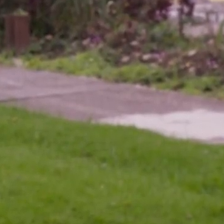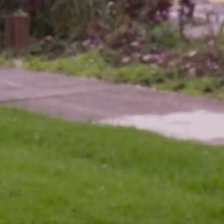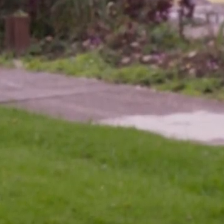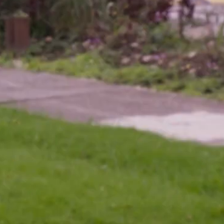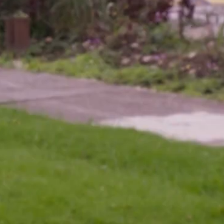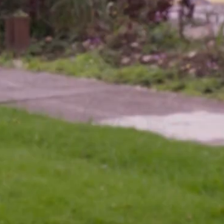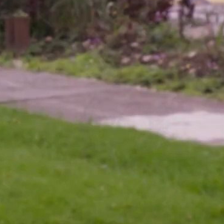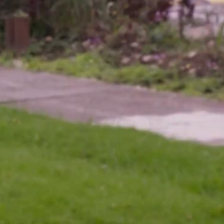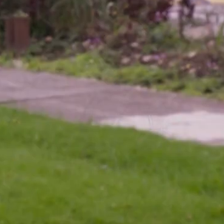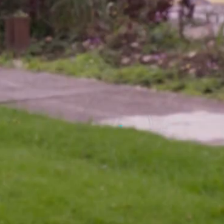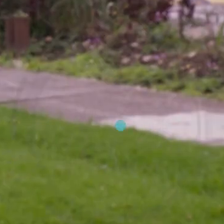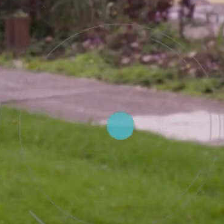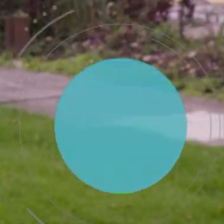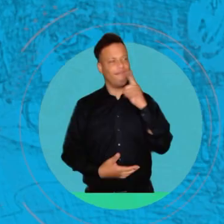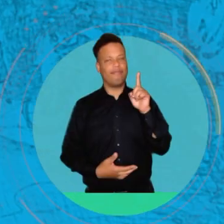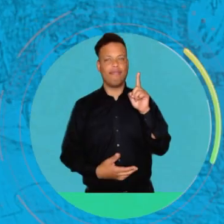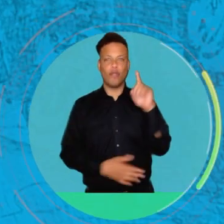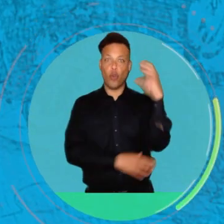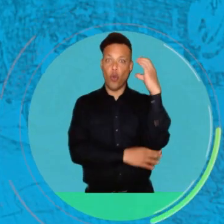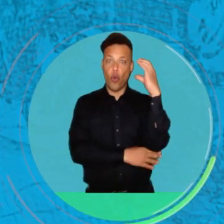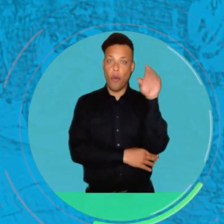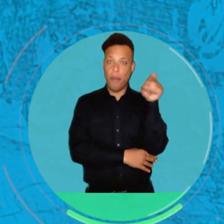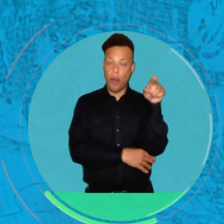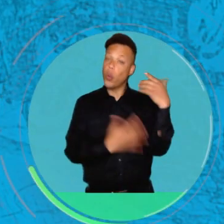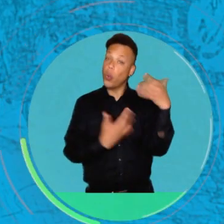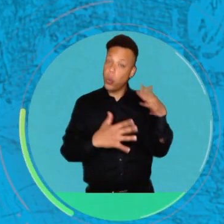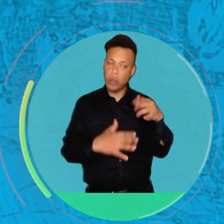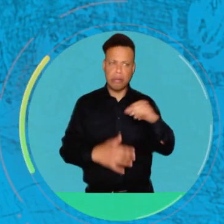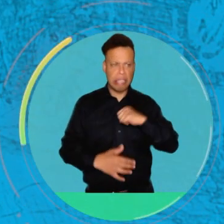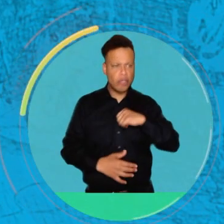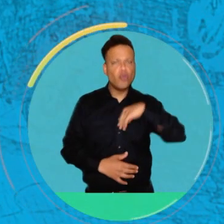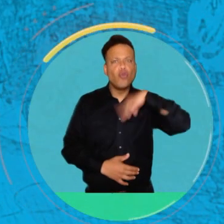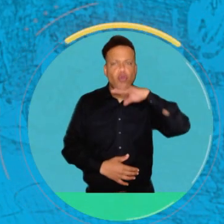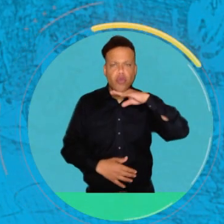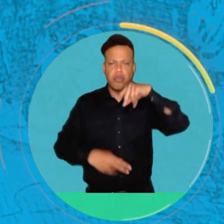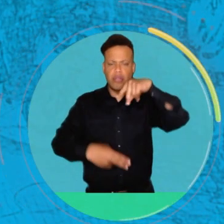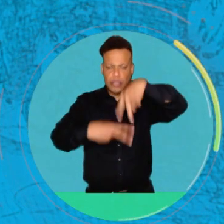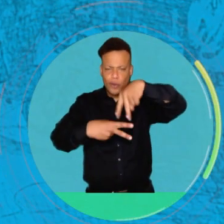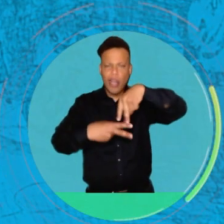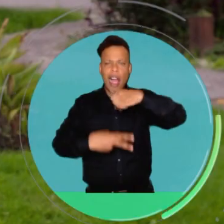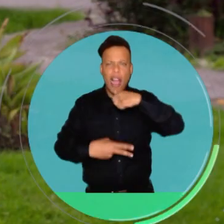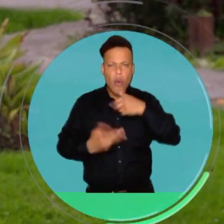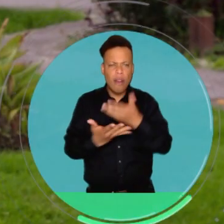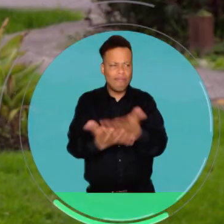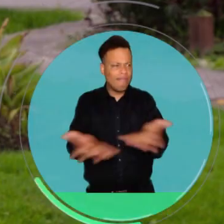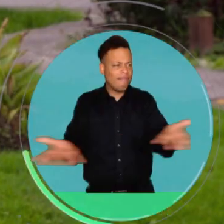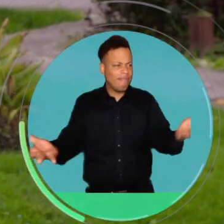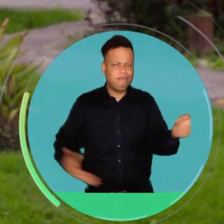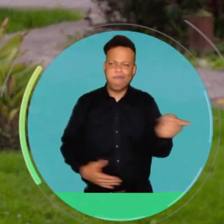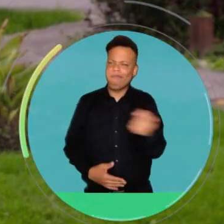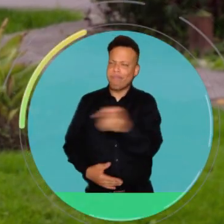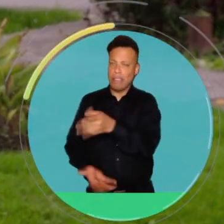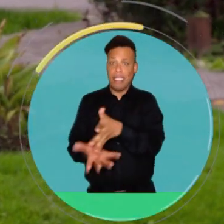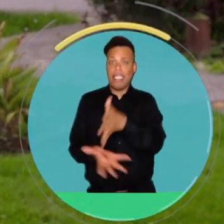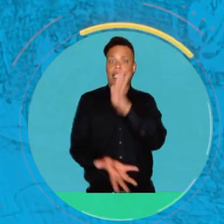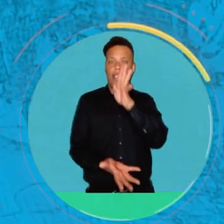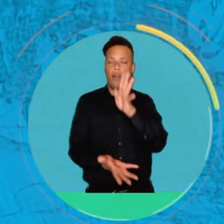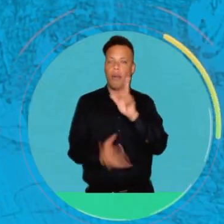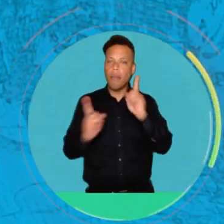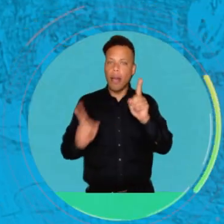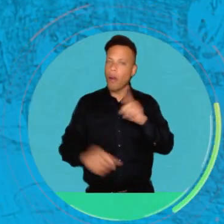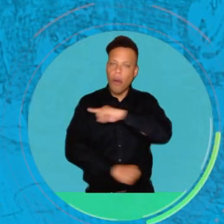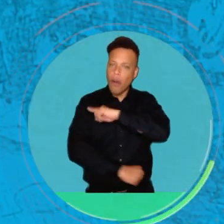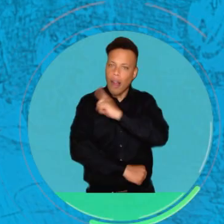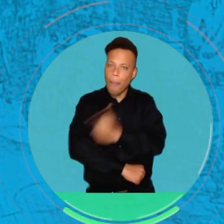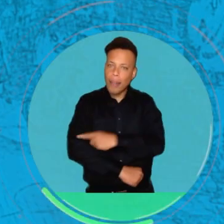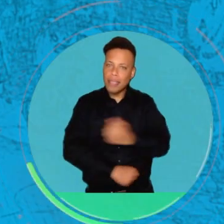Colombia con el agua? Entonces aquí esto sí, hablando de ironías, me parece un poquito irónico en el sentido que un país como